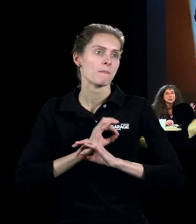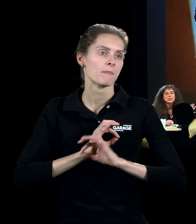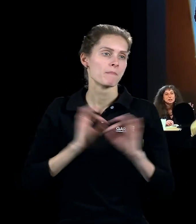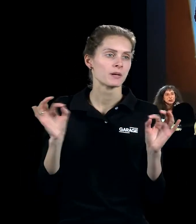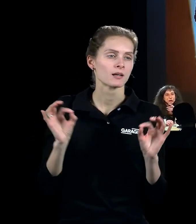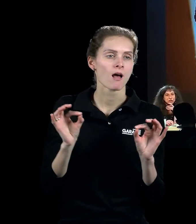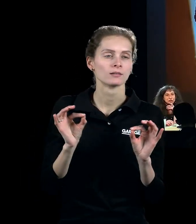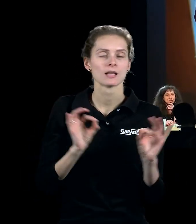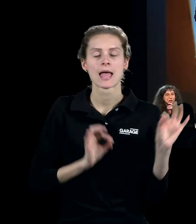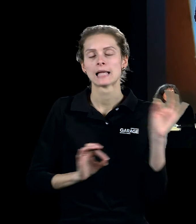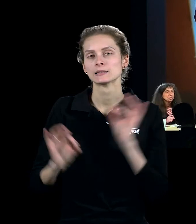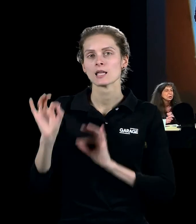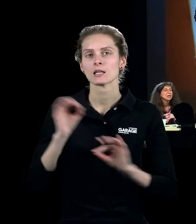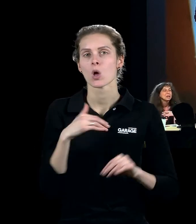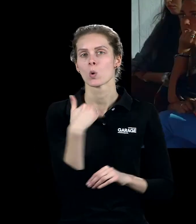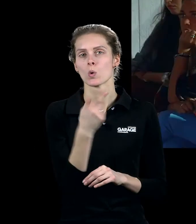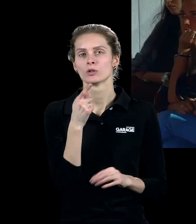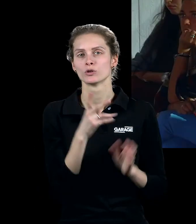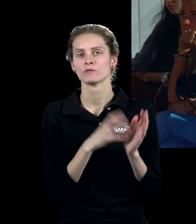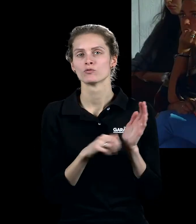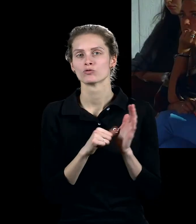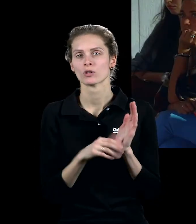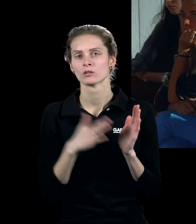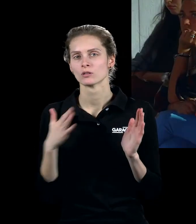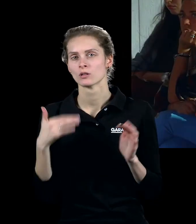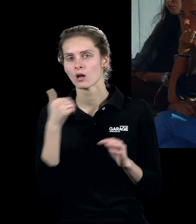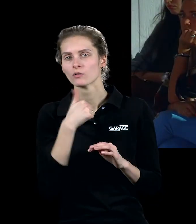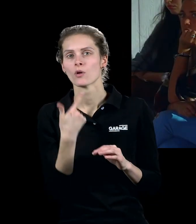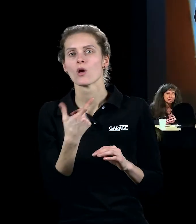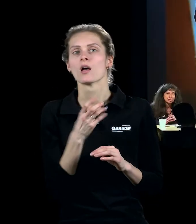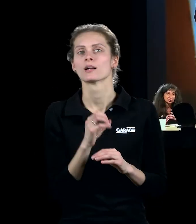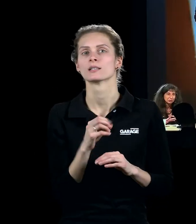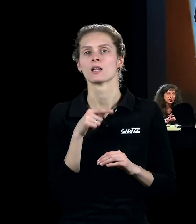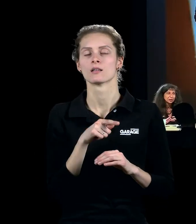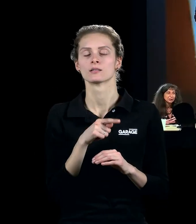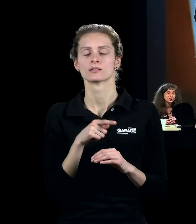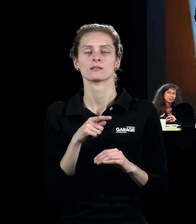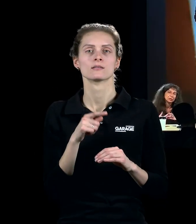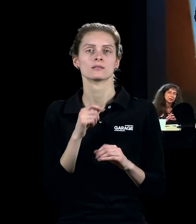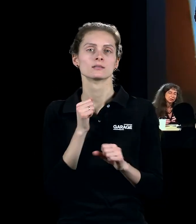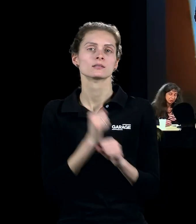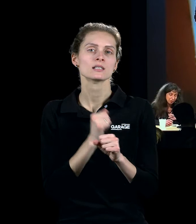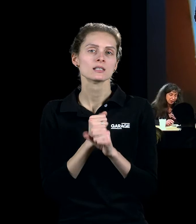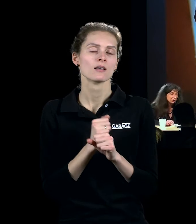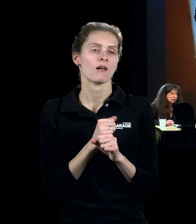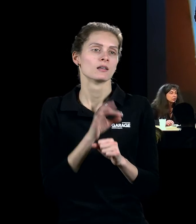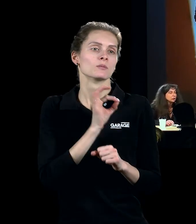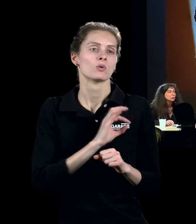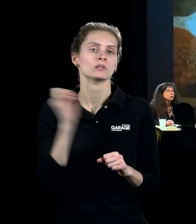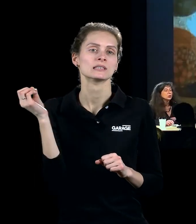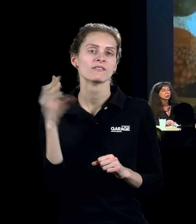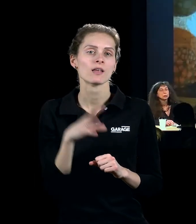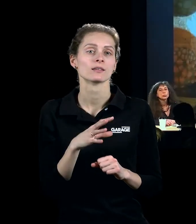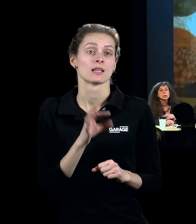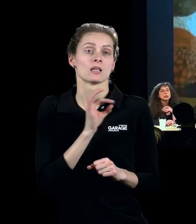психоделическая эстетика 60-х годов, где бы тоже задействовался свет, задействованы всякие, и задействованы